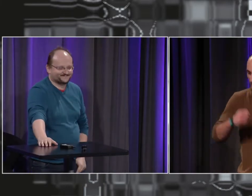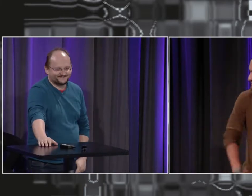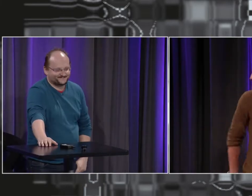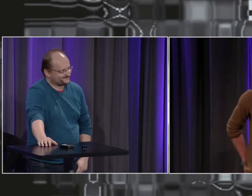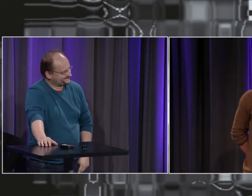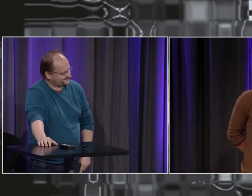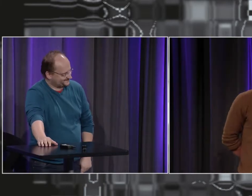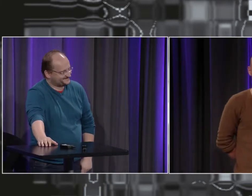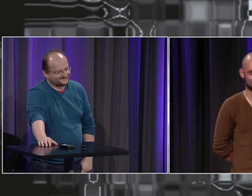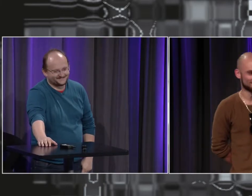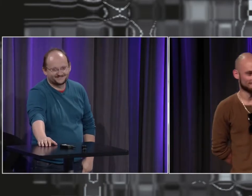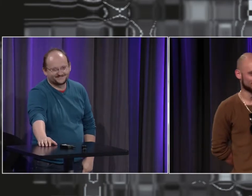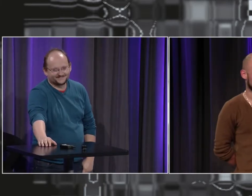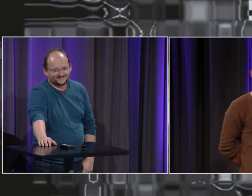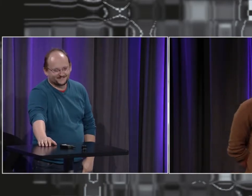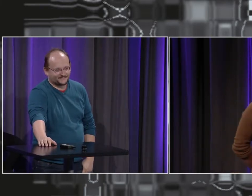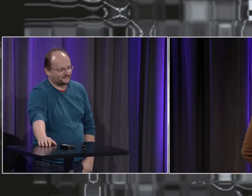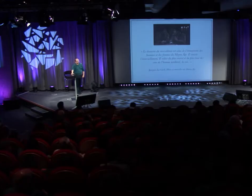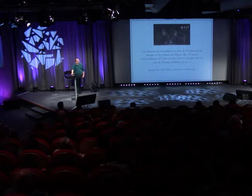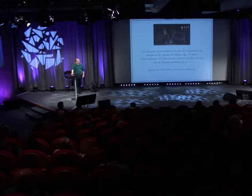'avenir mais aujourd'hui on en est là